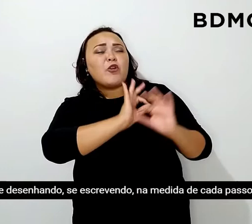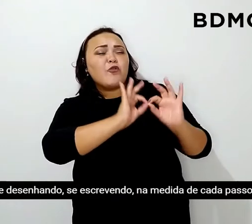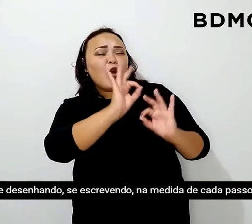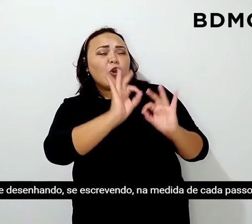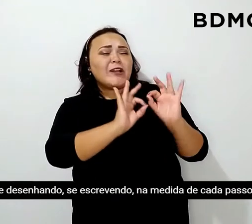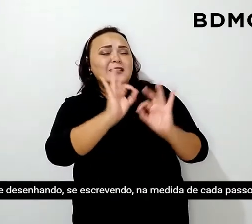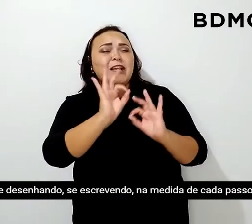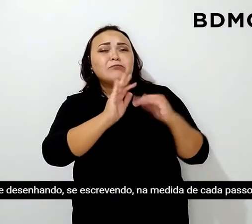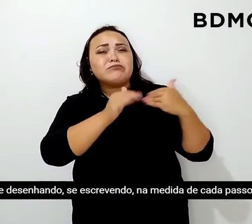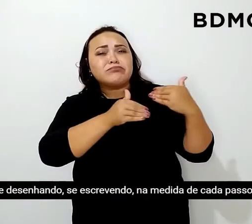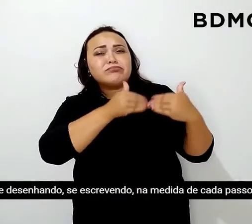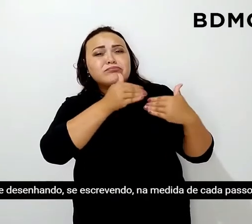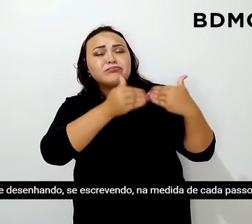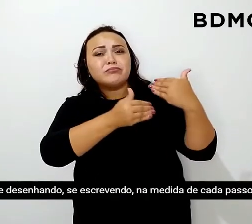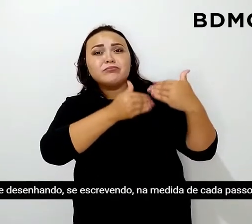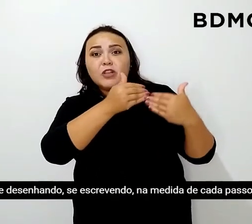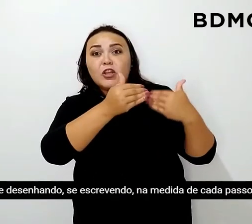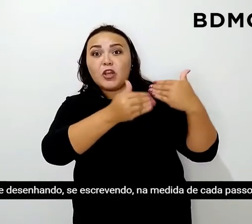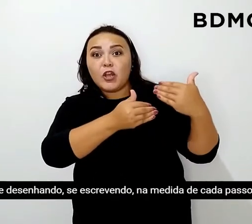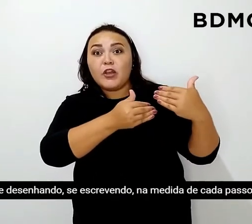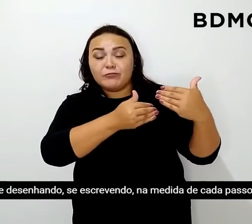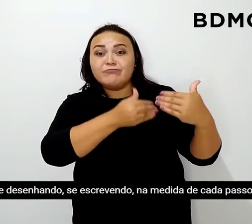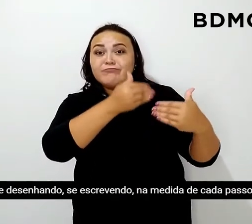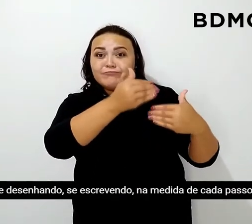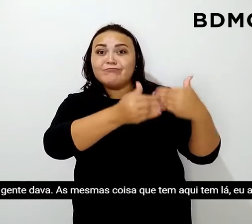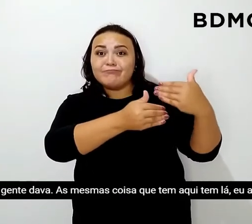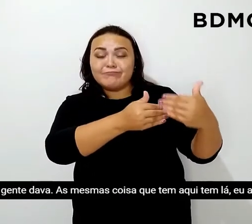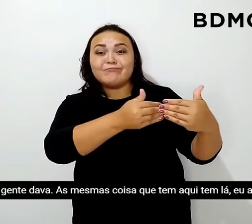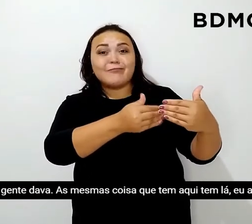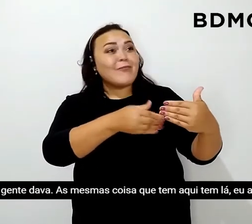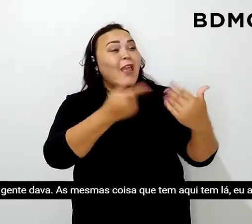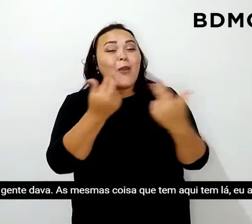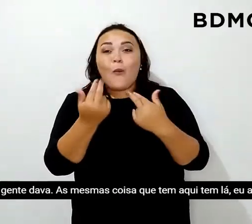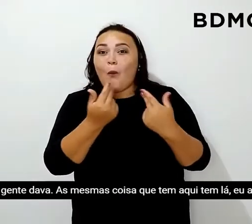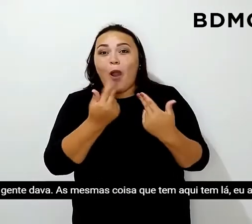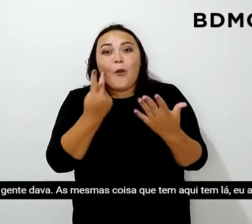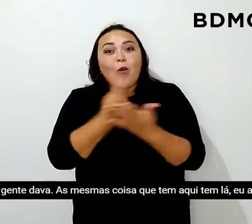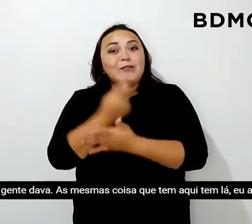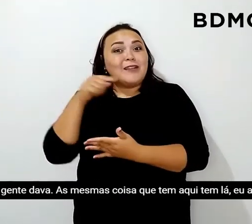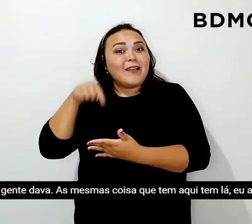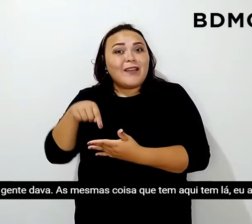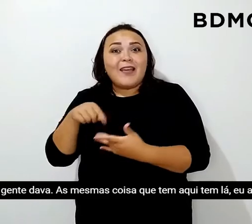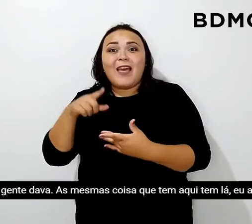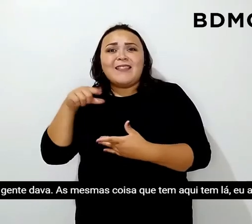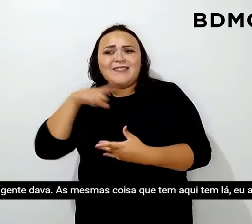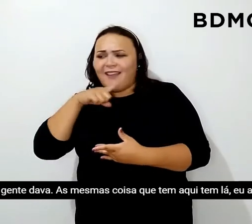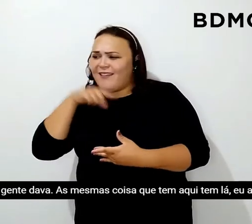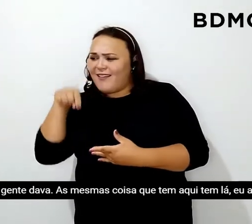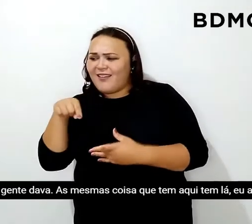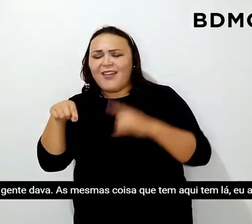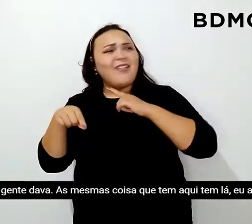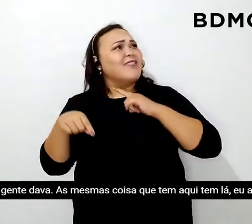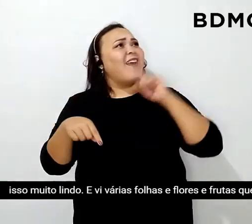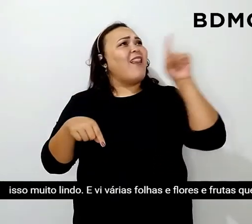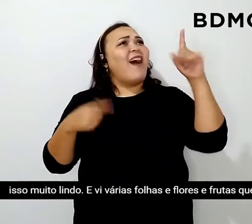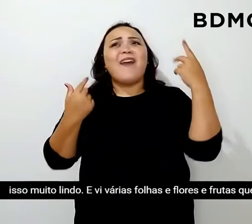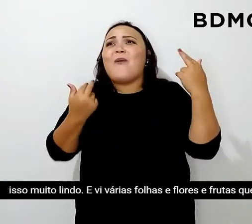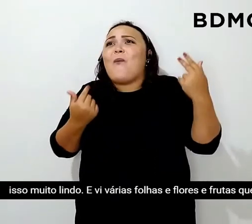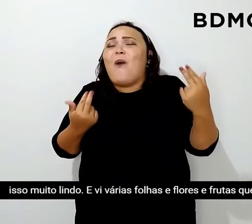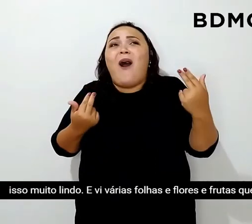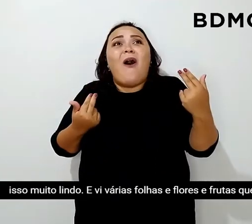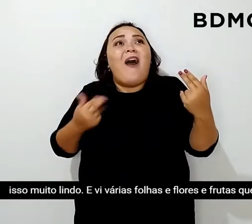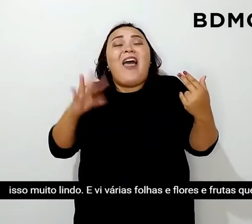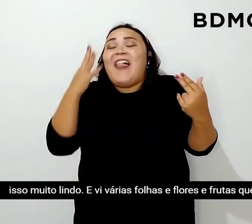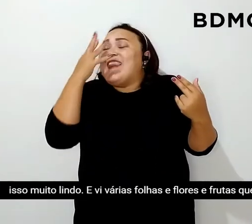desenhando e se escrevendo na medida de cada passo que a gente dava. A mesma coisa que tem aqui tem lá. Eu achei isso